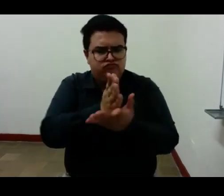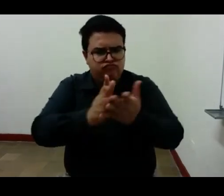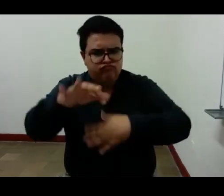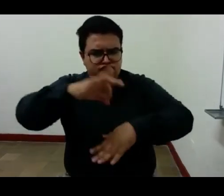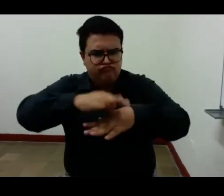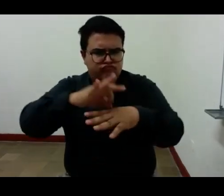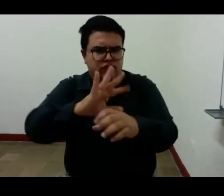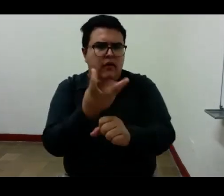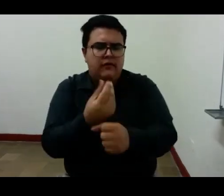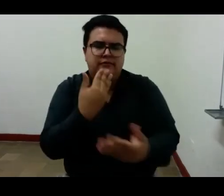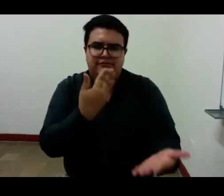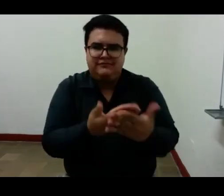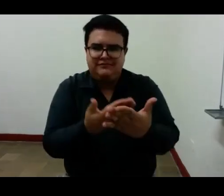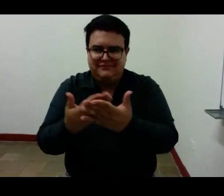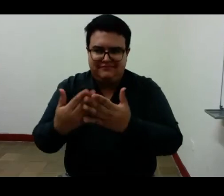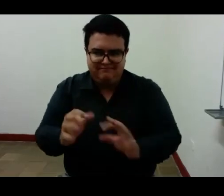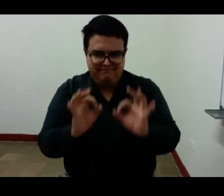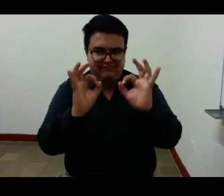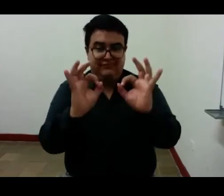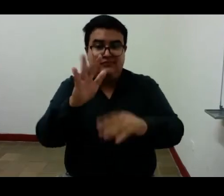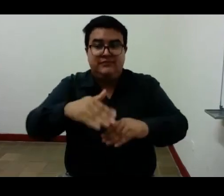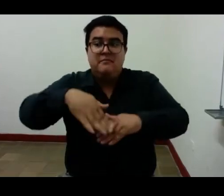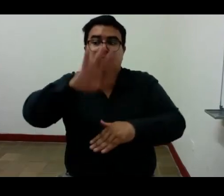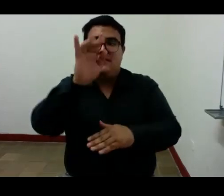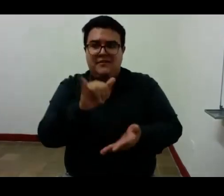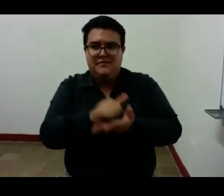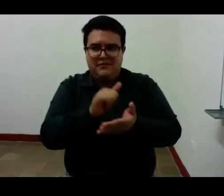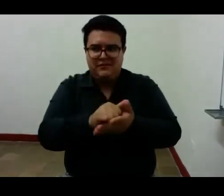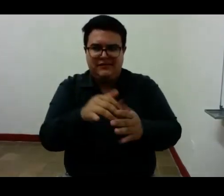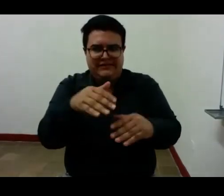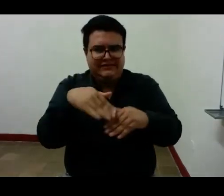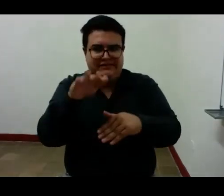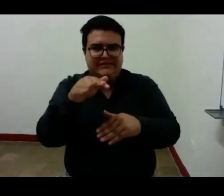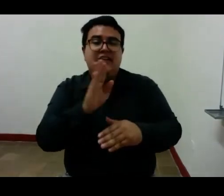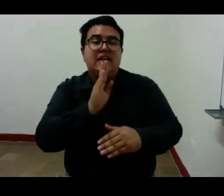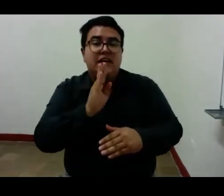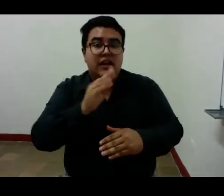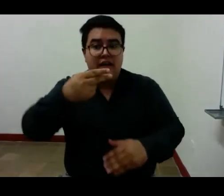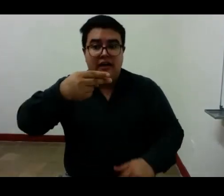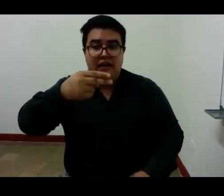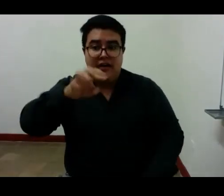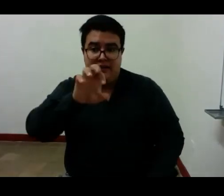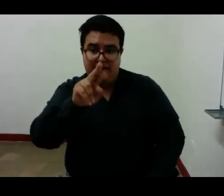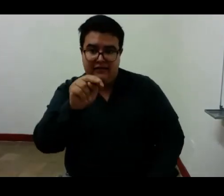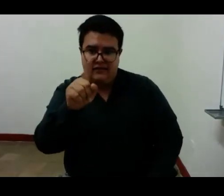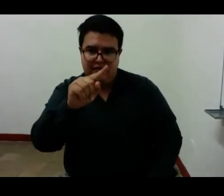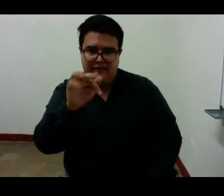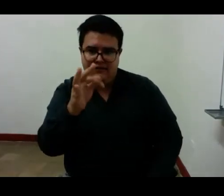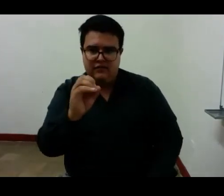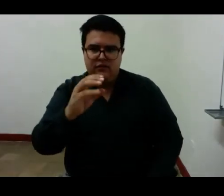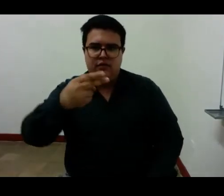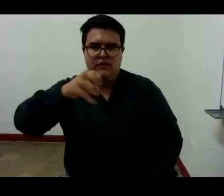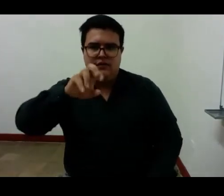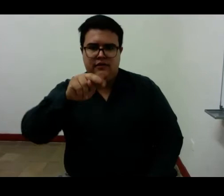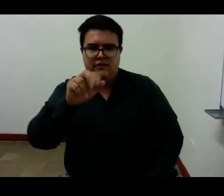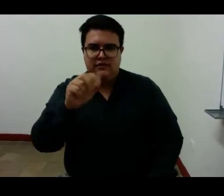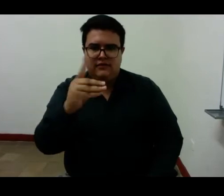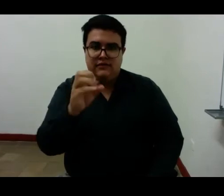y en particular a Ernesto Hernández por la invitación.